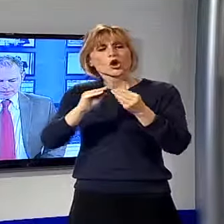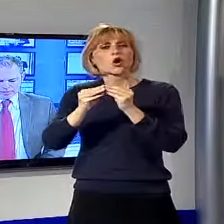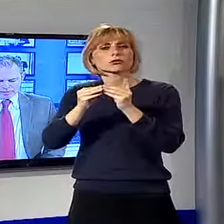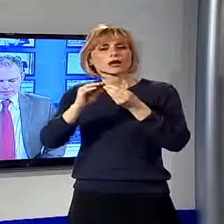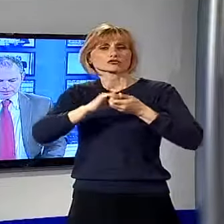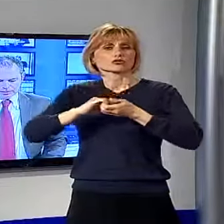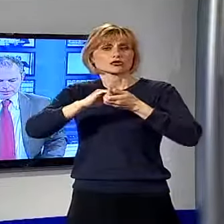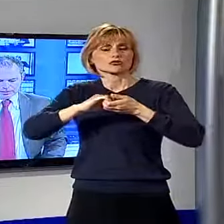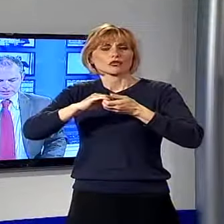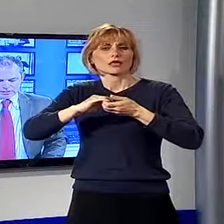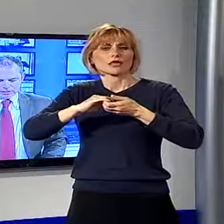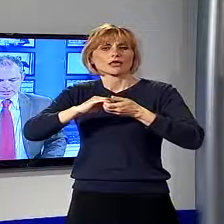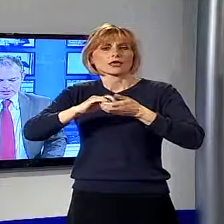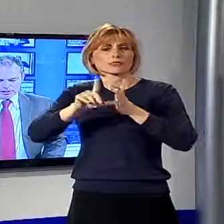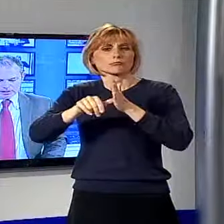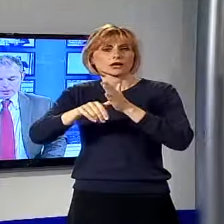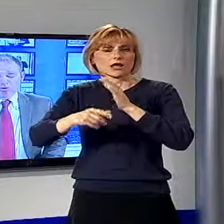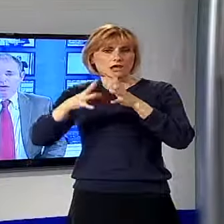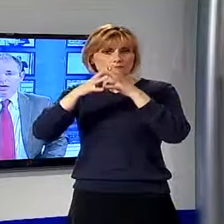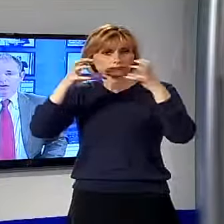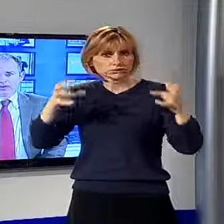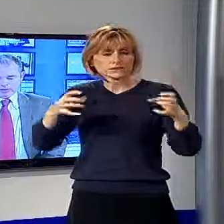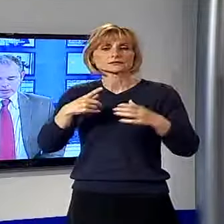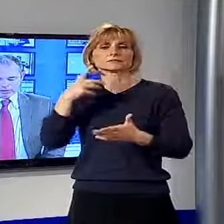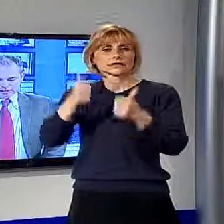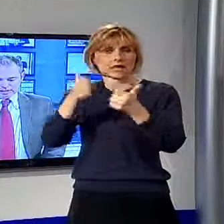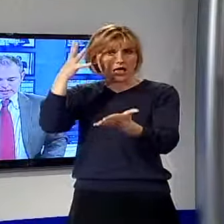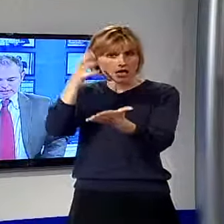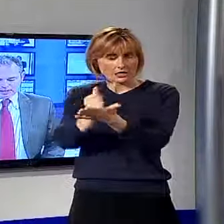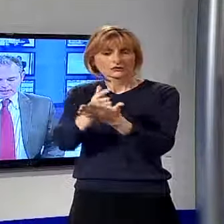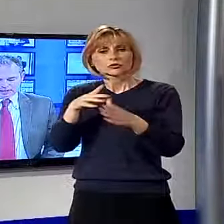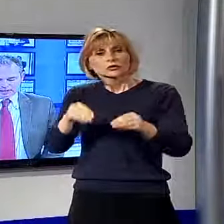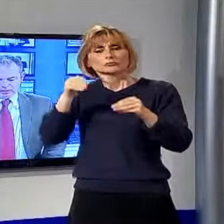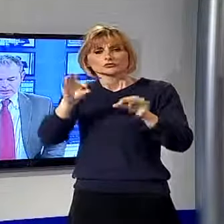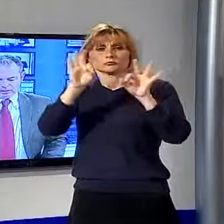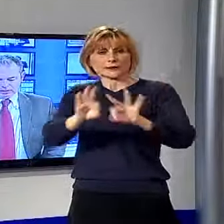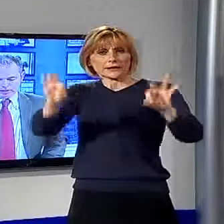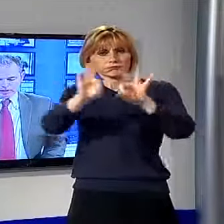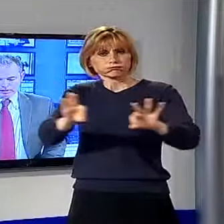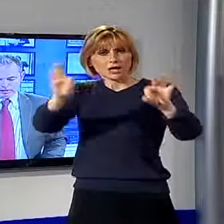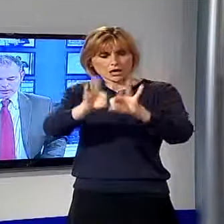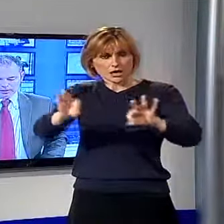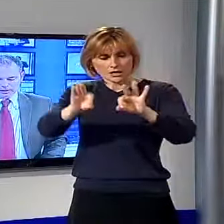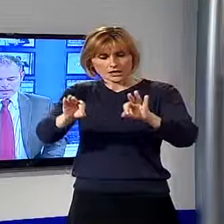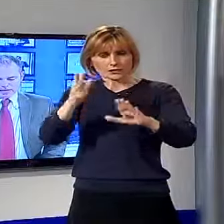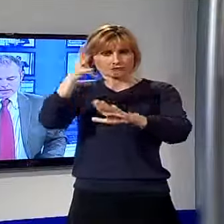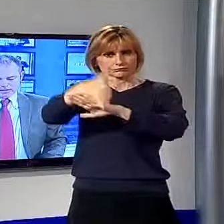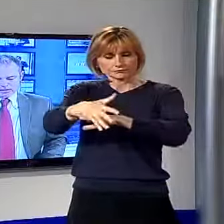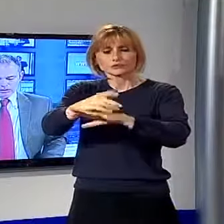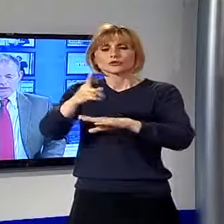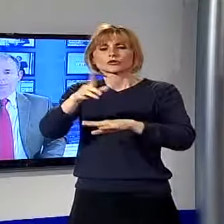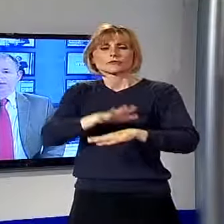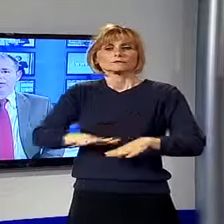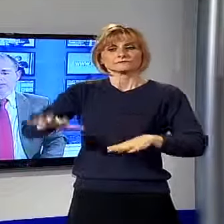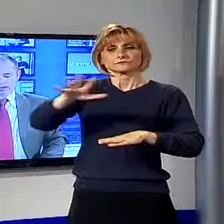Temporanea di Imprese che si è giudicata l'appalto hanno iniziato ad allestire l'area dell'intervento nella parte orientale della